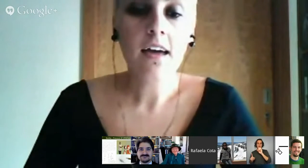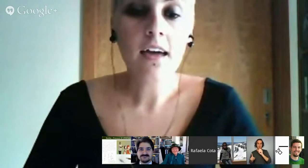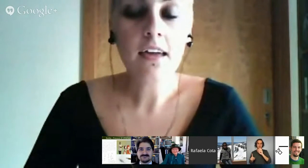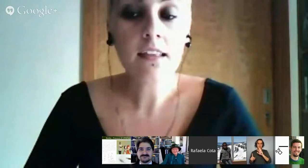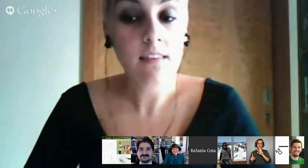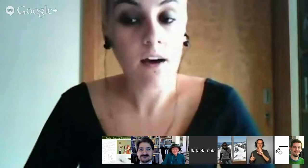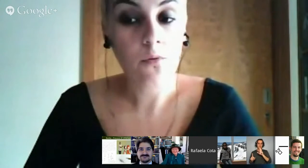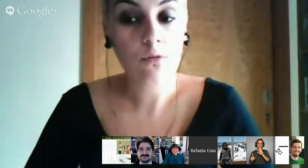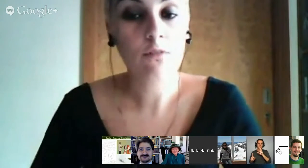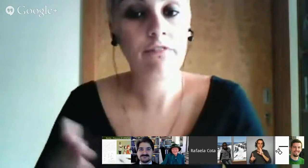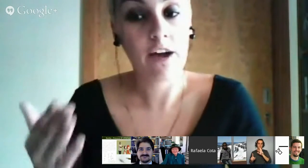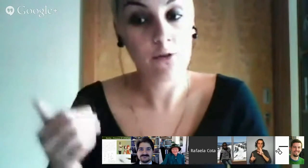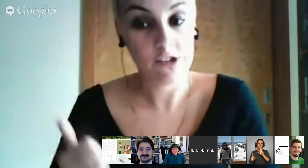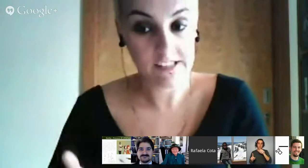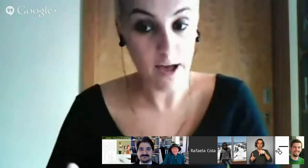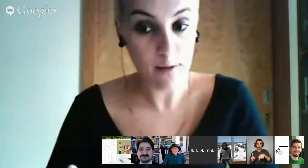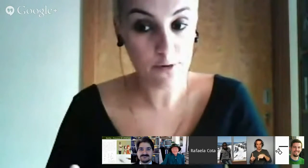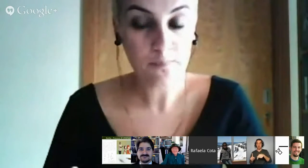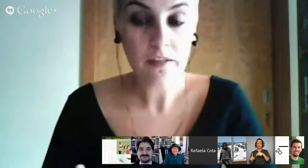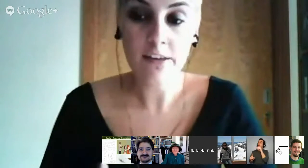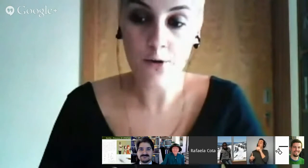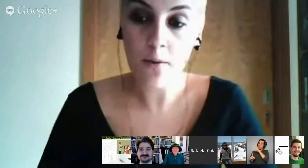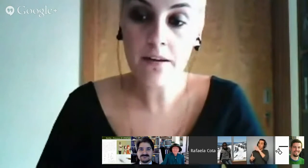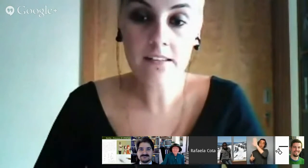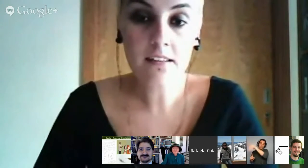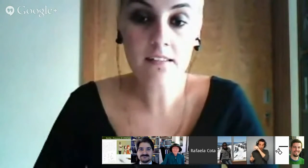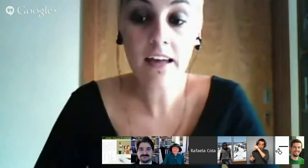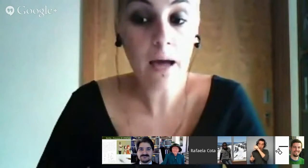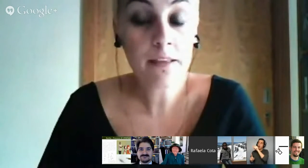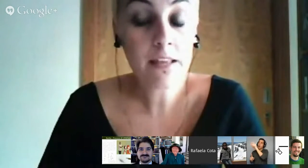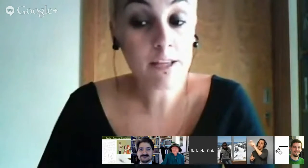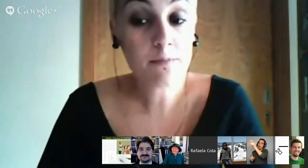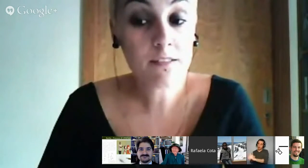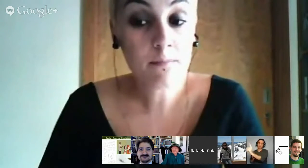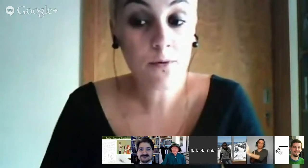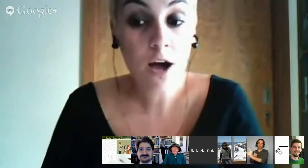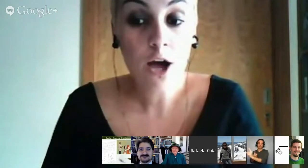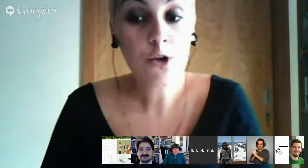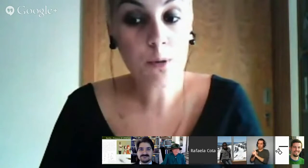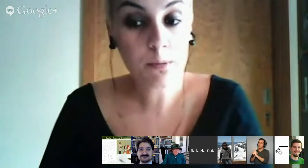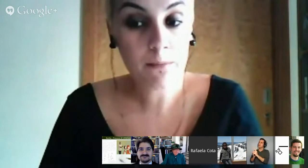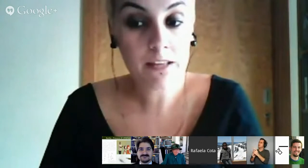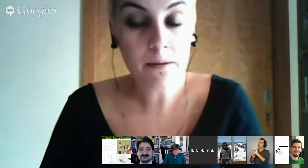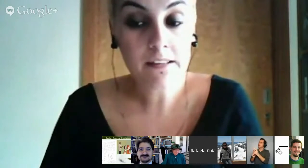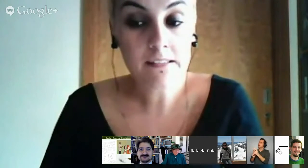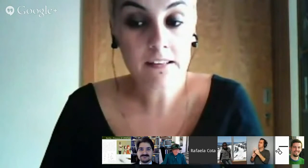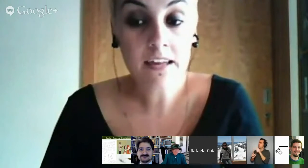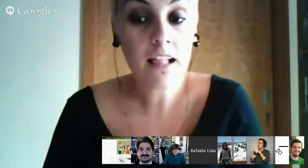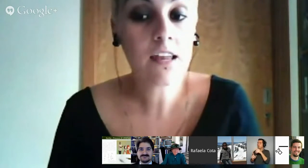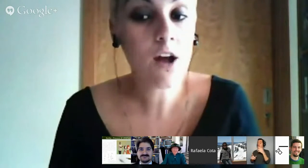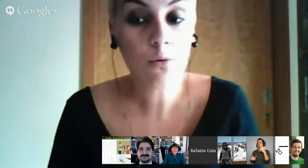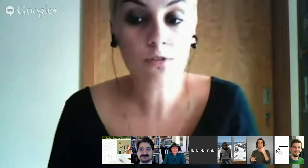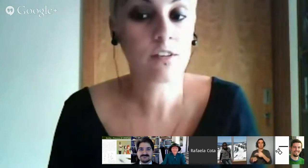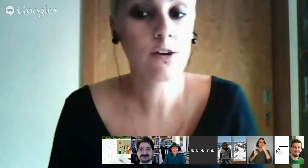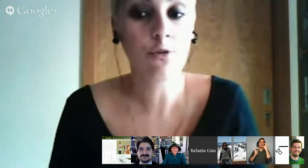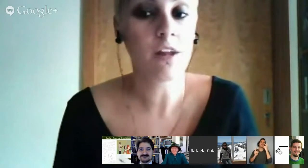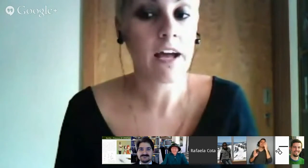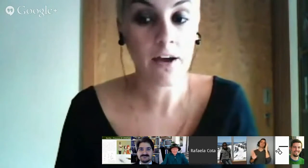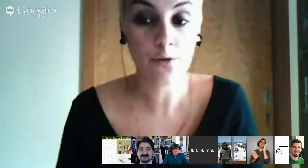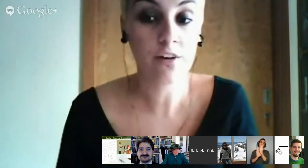E então, veio este sábio ter com a princesa e rapidamente percebeu que o problema da princesa é que ela não conseguia comunicar com